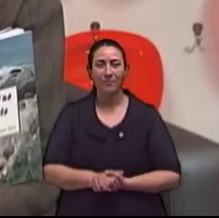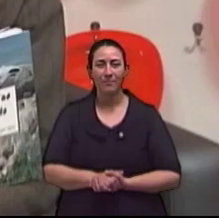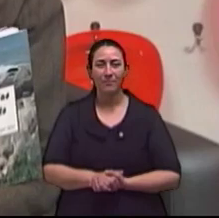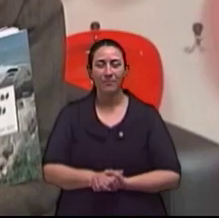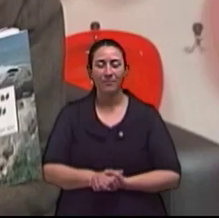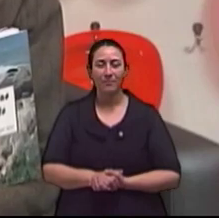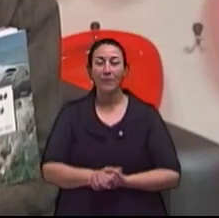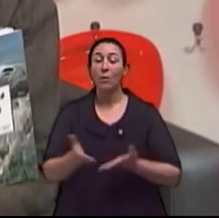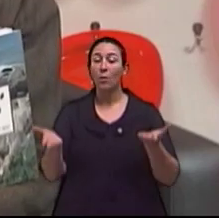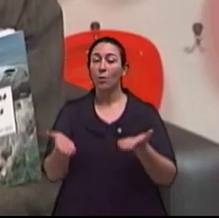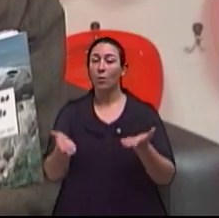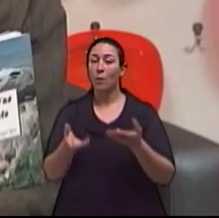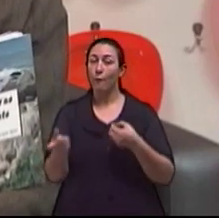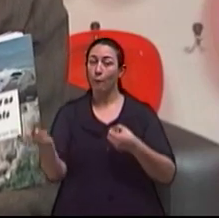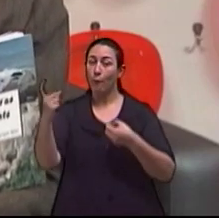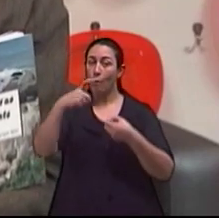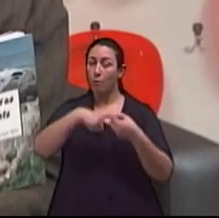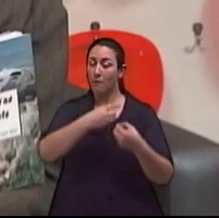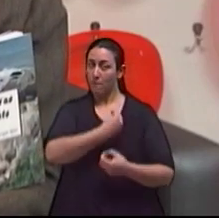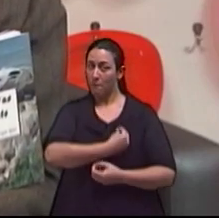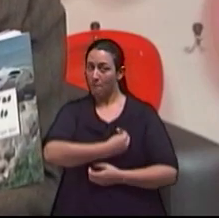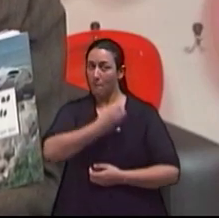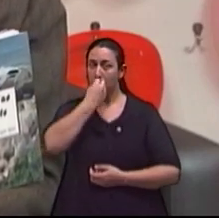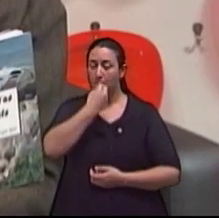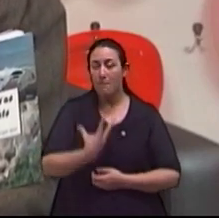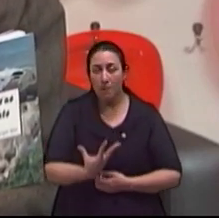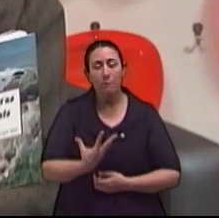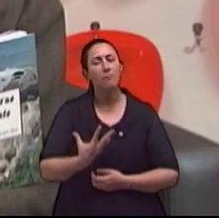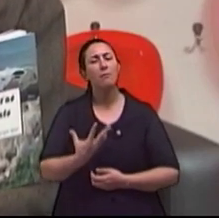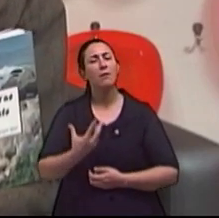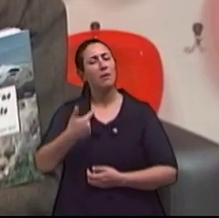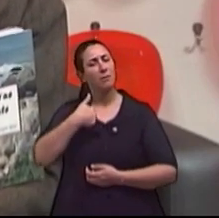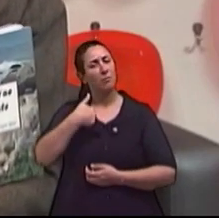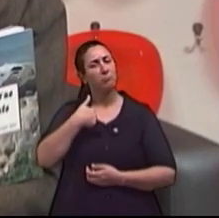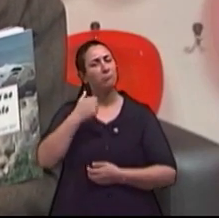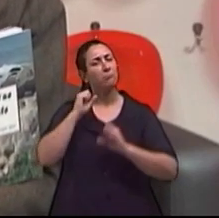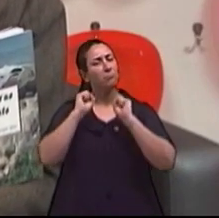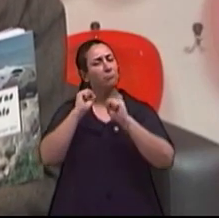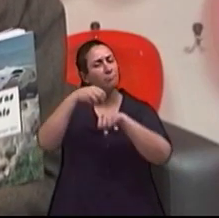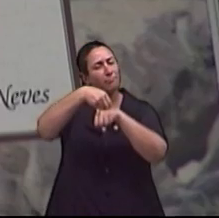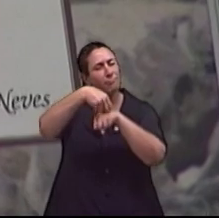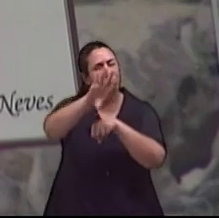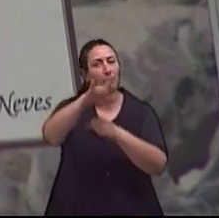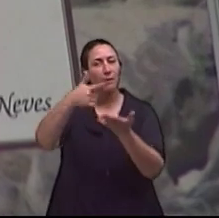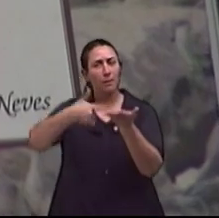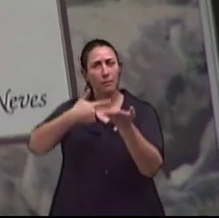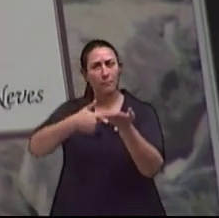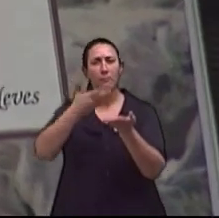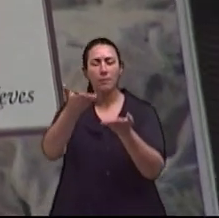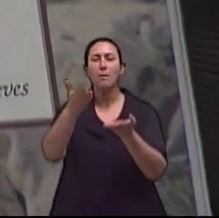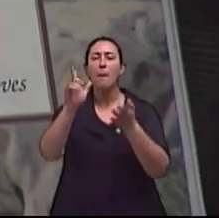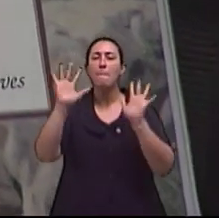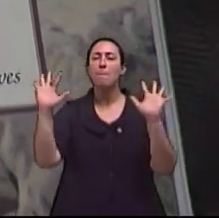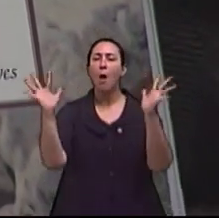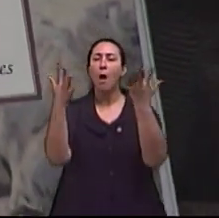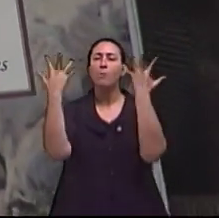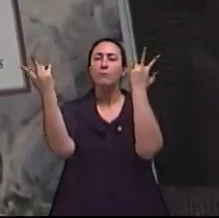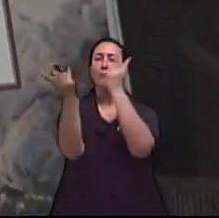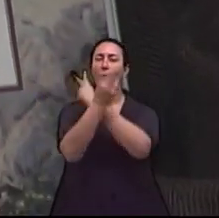Estamos de volta com o nosso Viva Bem de hoje e eu deixo aqui uma dica de livro Mãos ao Vento. E